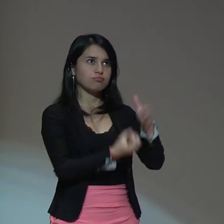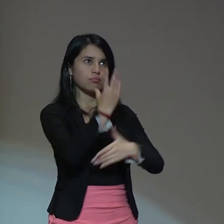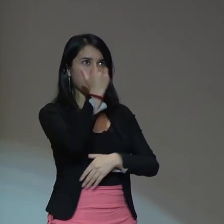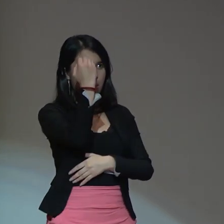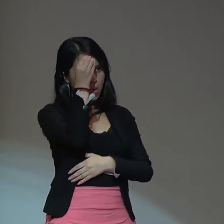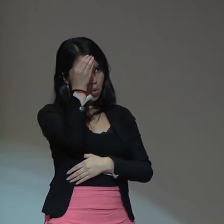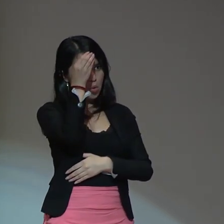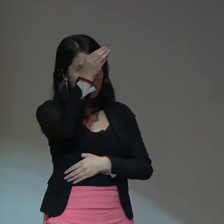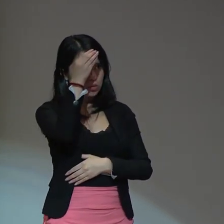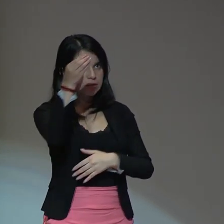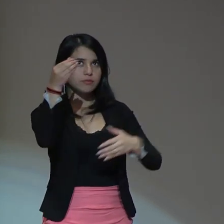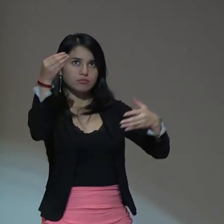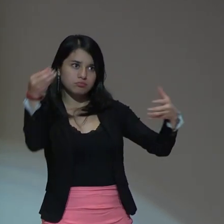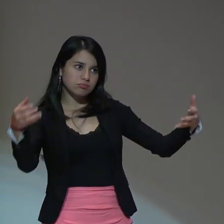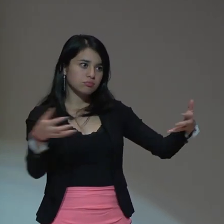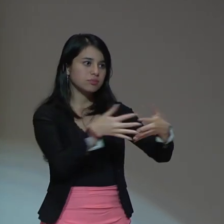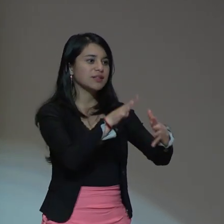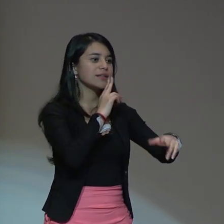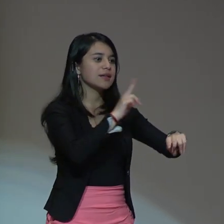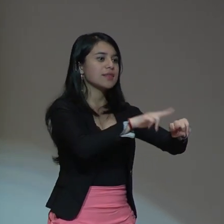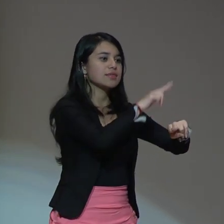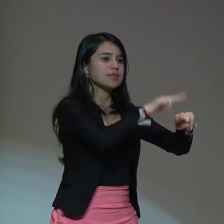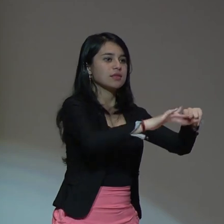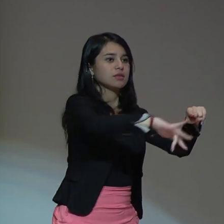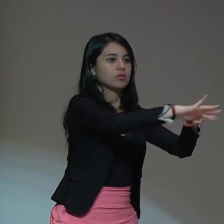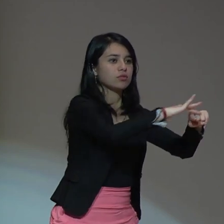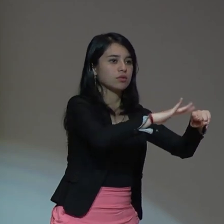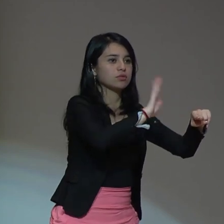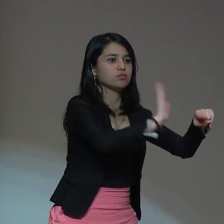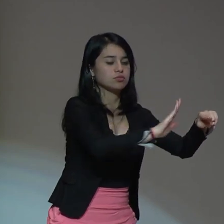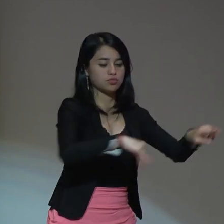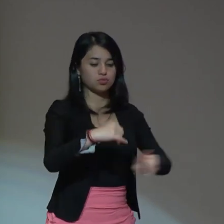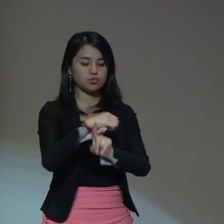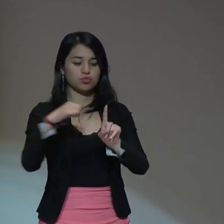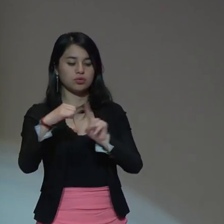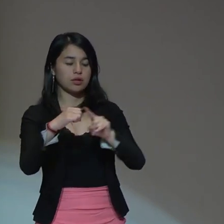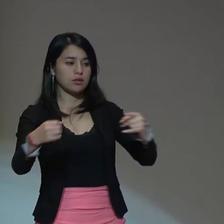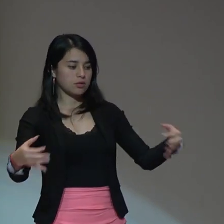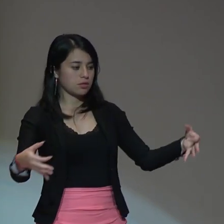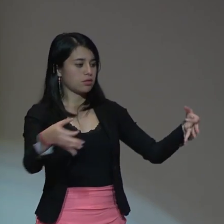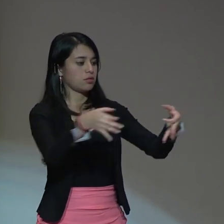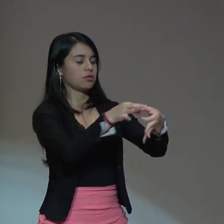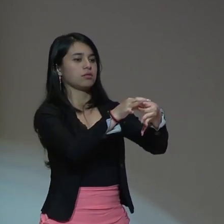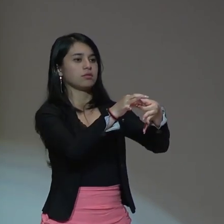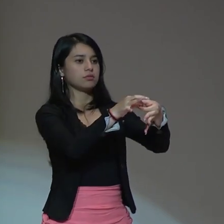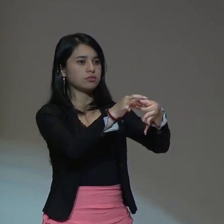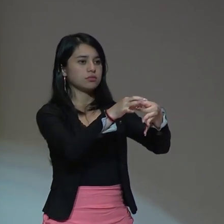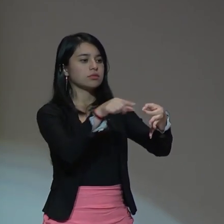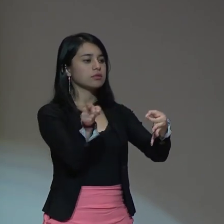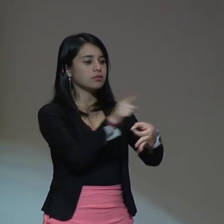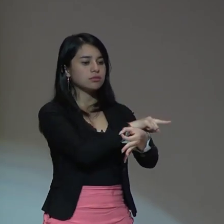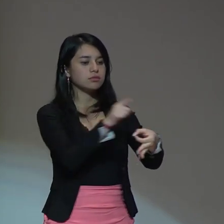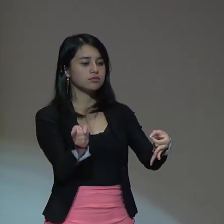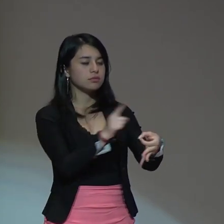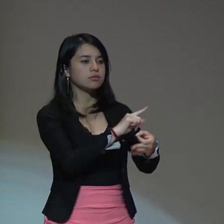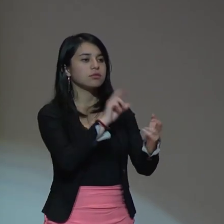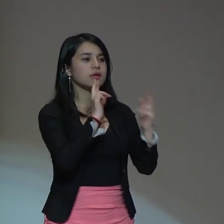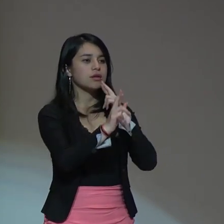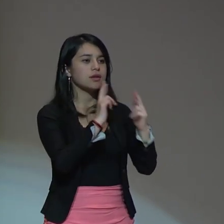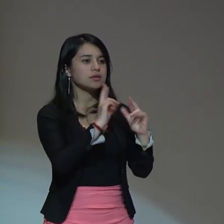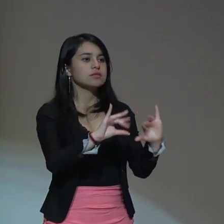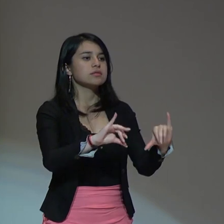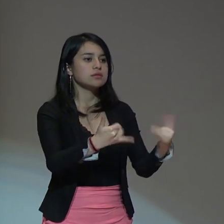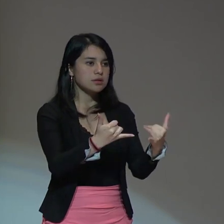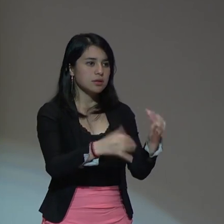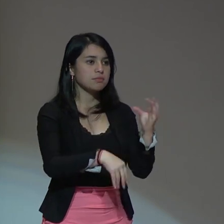complementarios entre naturaleza y sociedad que tienen una conexión relacional y no